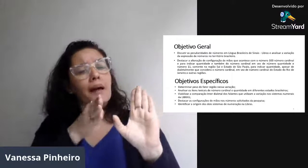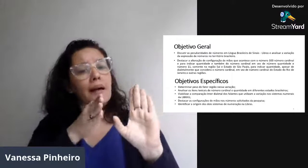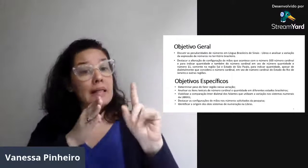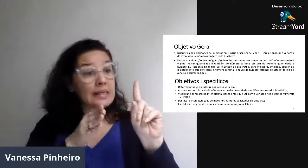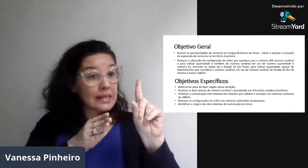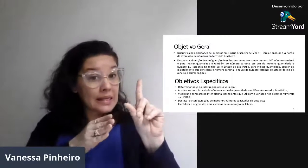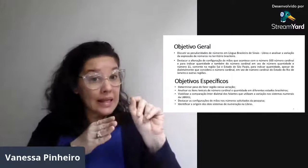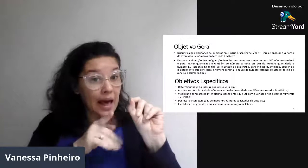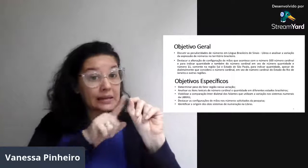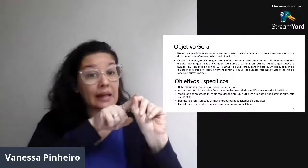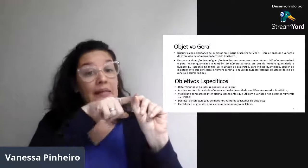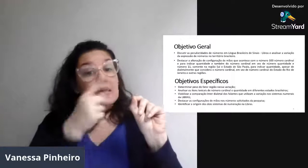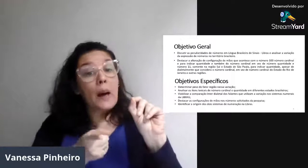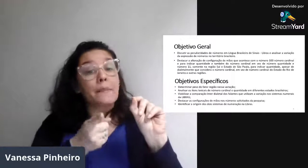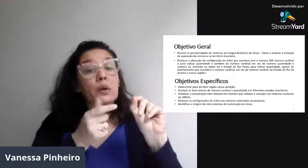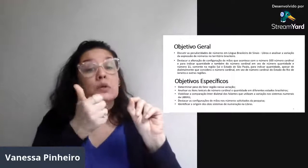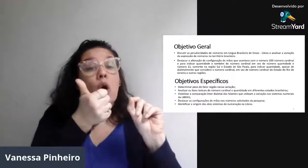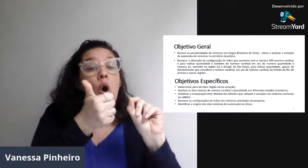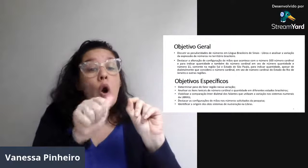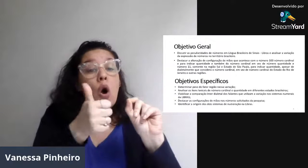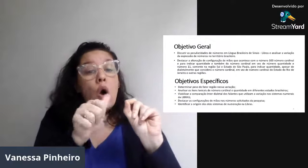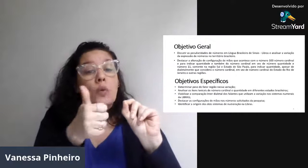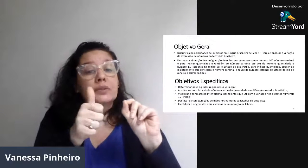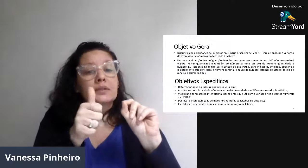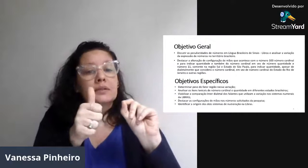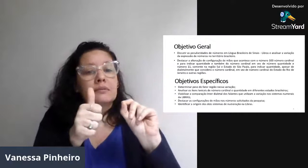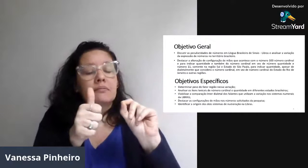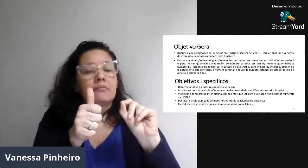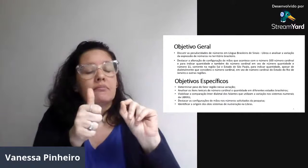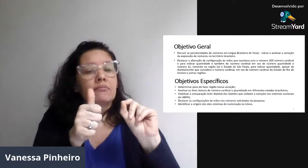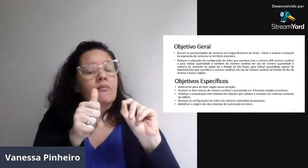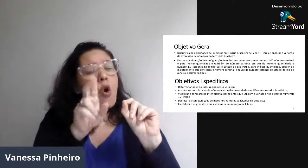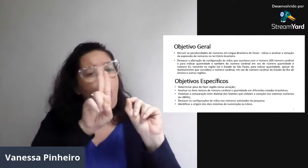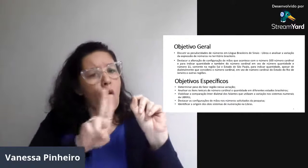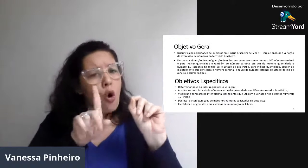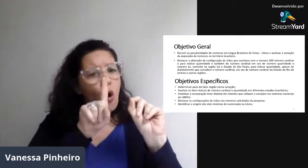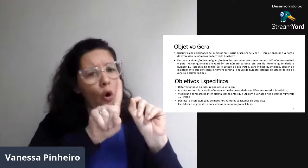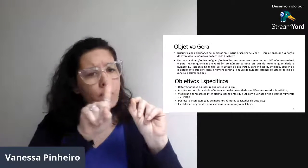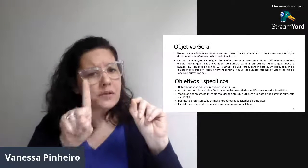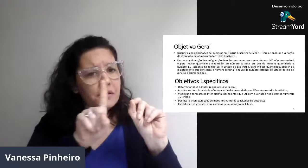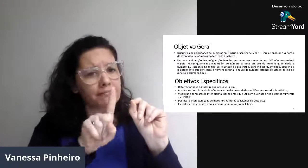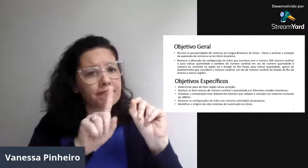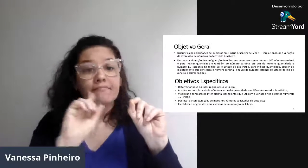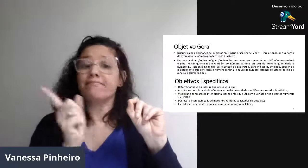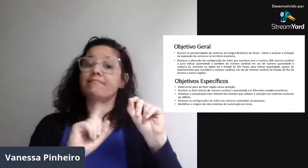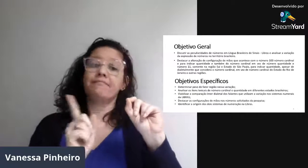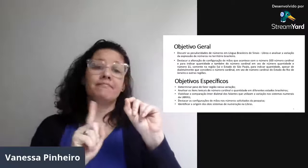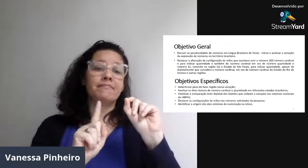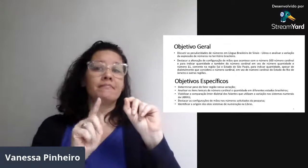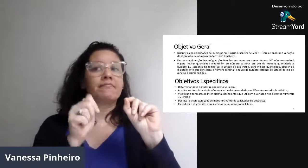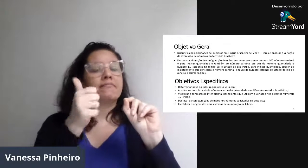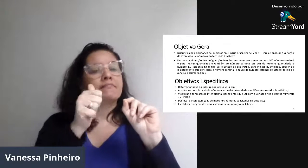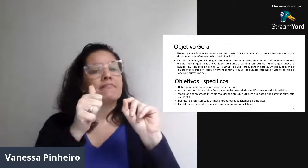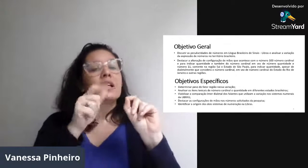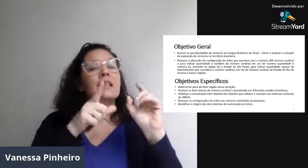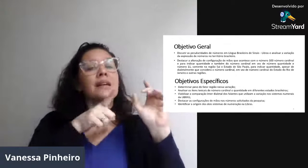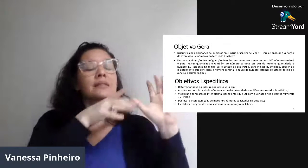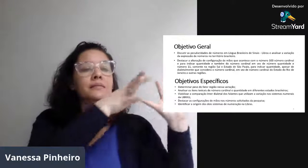Mas, existe um outro lado. Depois, o 10 em 1, 11. E aí, eles fazem dessa forma. Eles não usam o 11